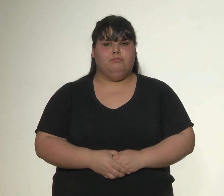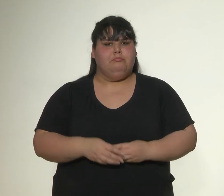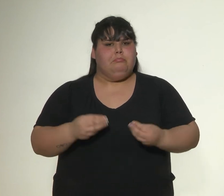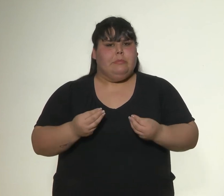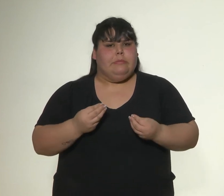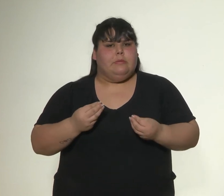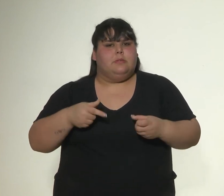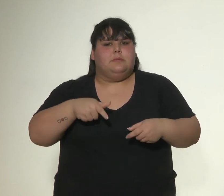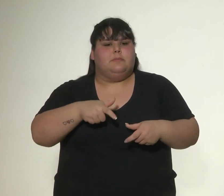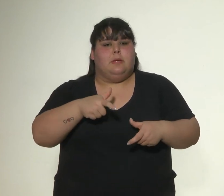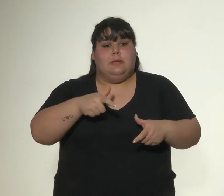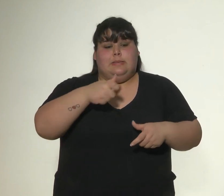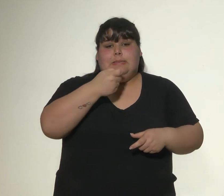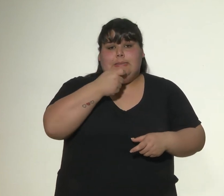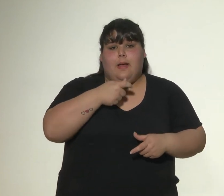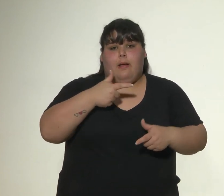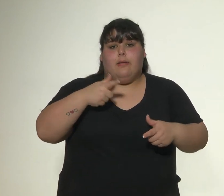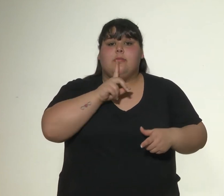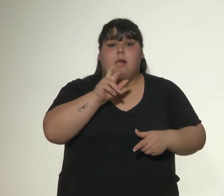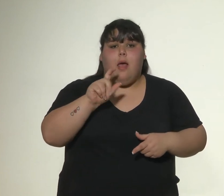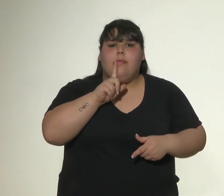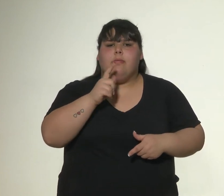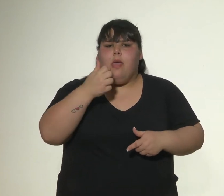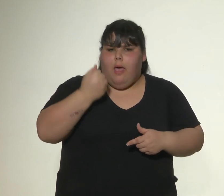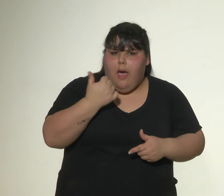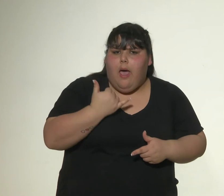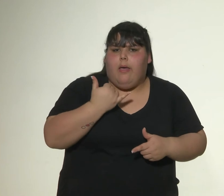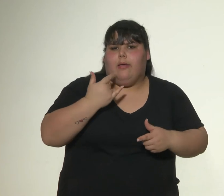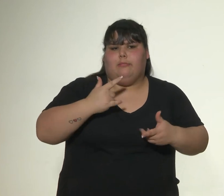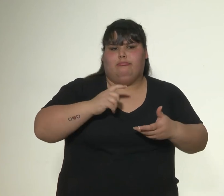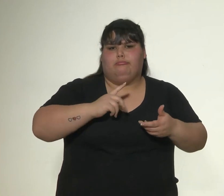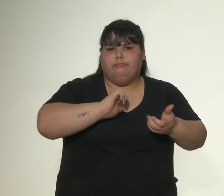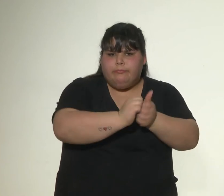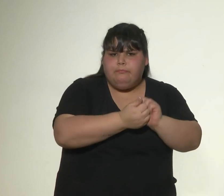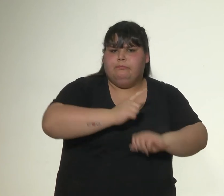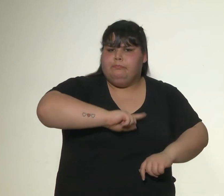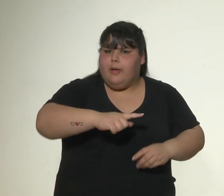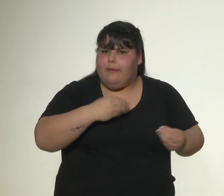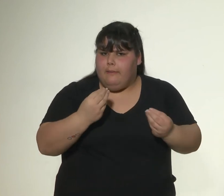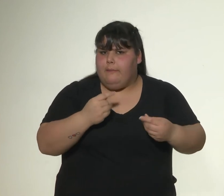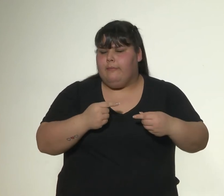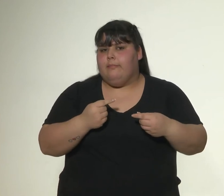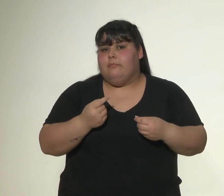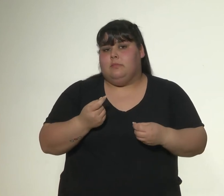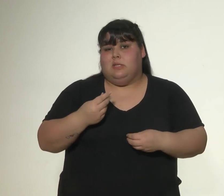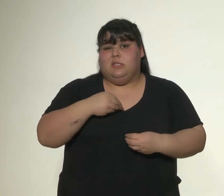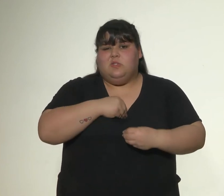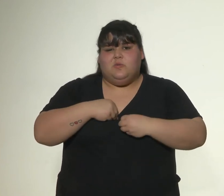Consecuencias de la trata con fines de explotación sexual Daño en la autoestima,